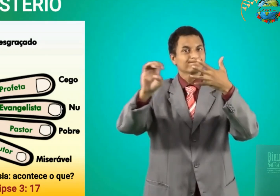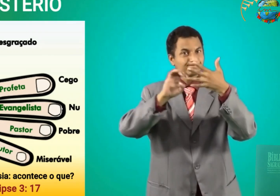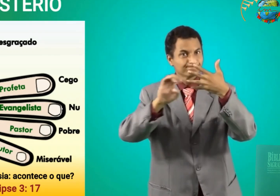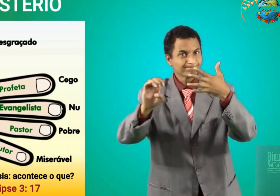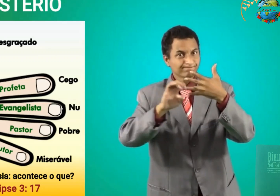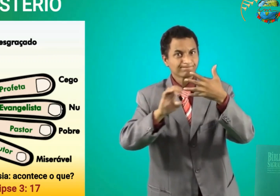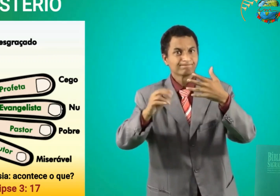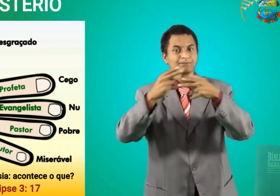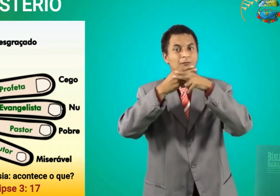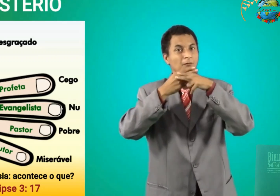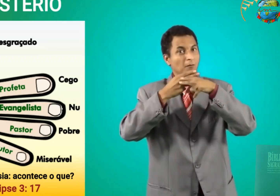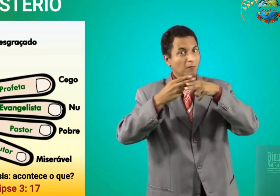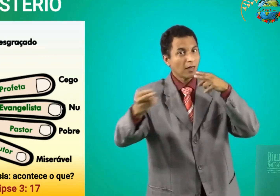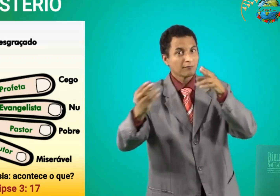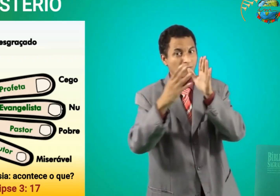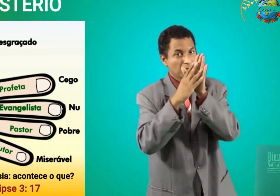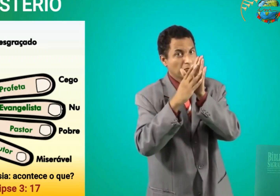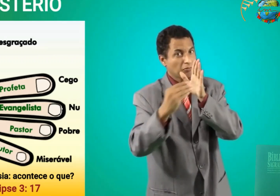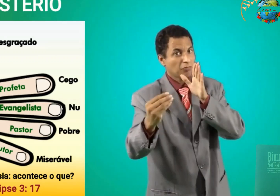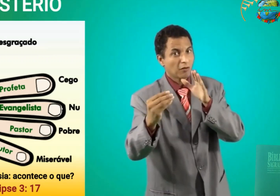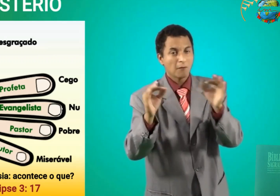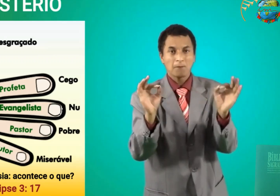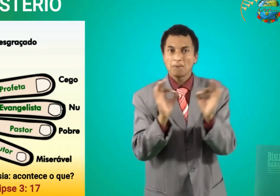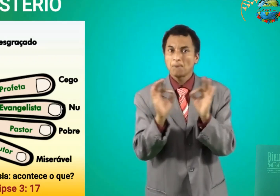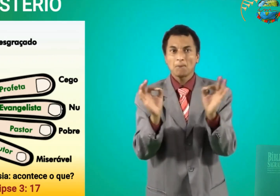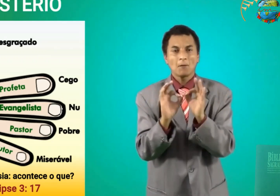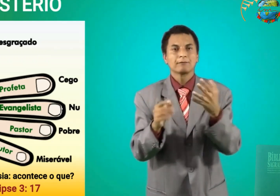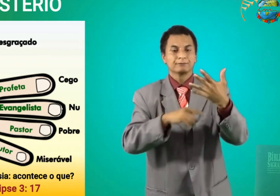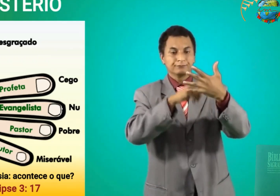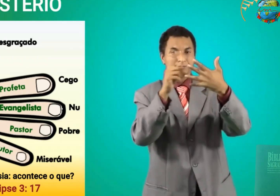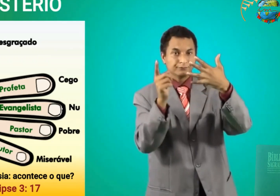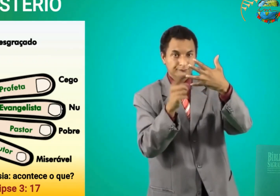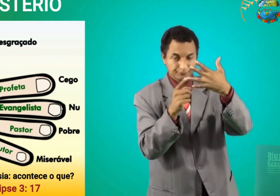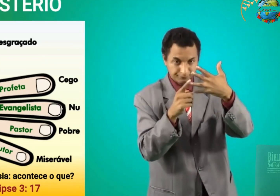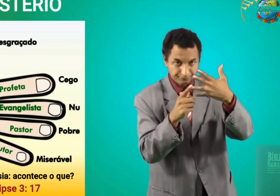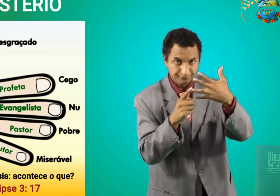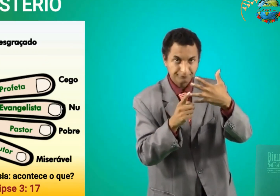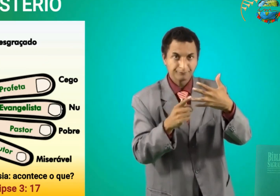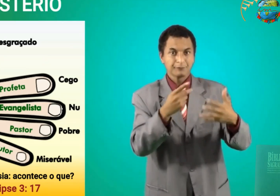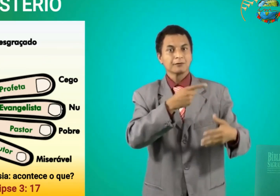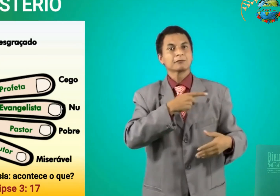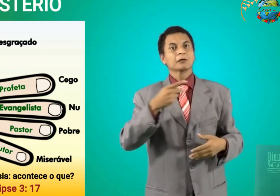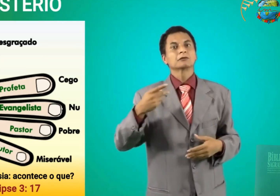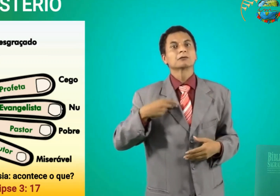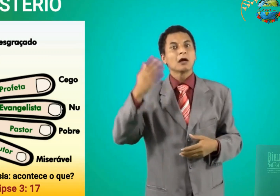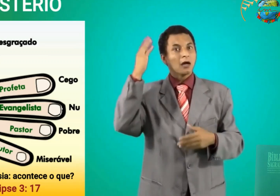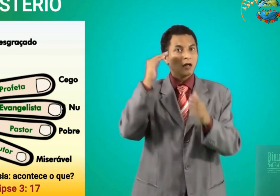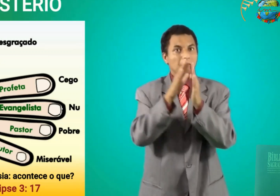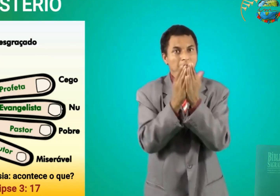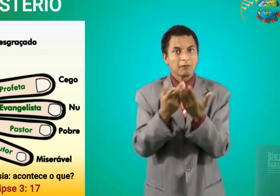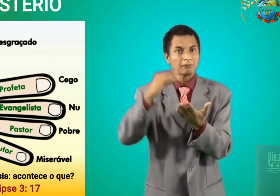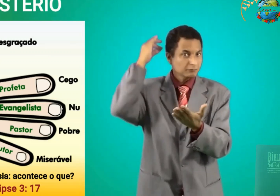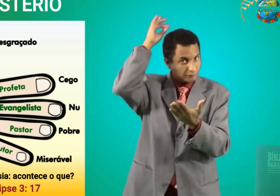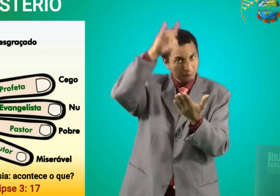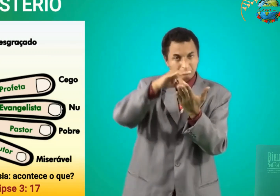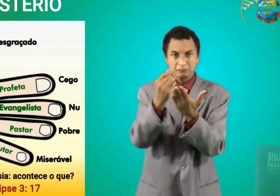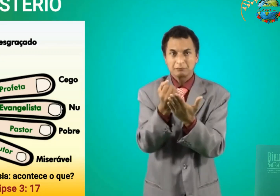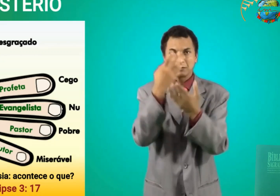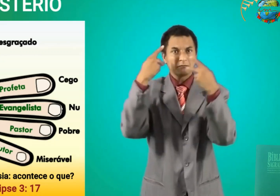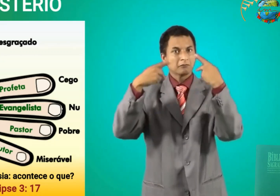E o terceiro evangelista É nu Seu testemunho não há salvação E o quarto pastor A